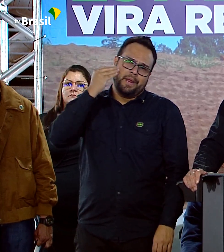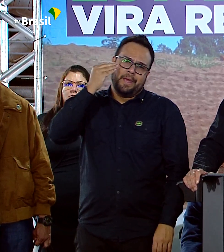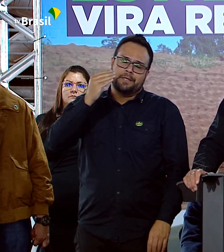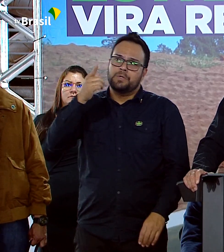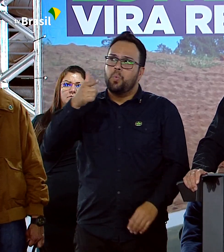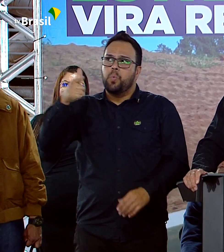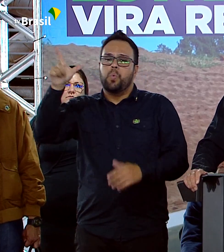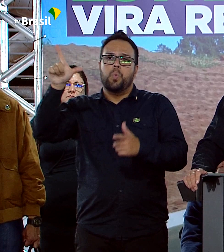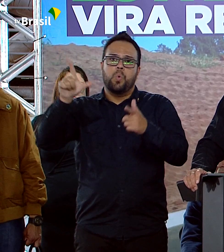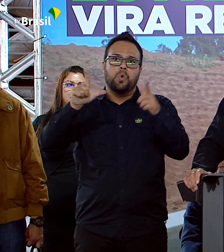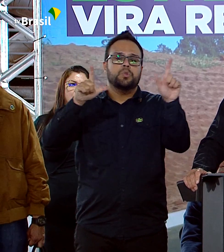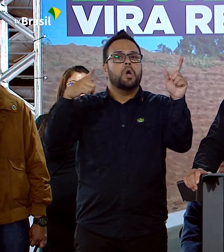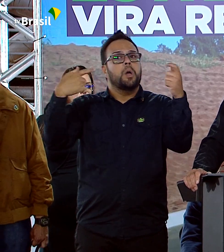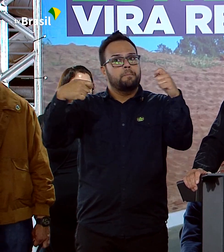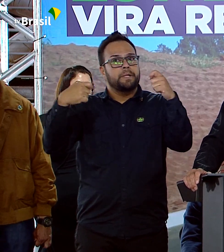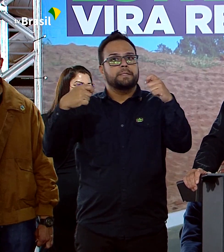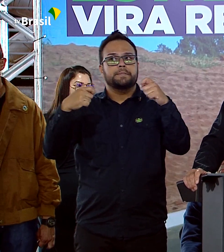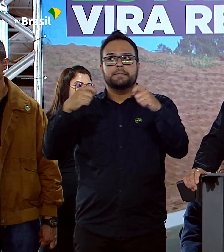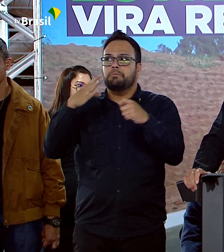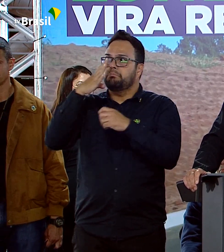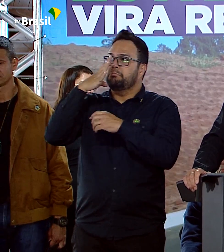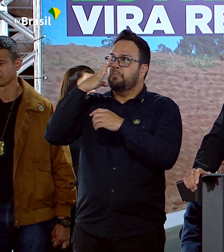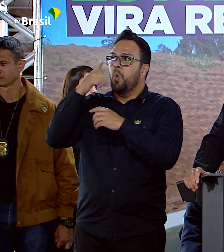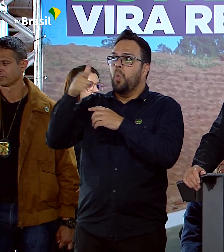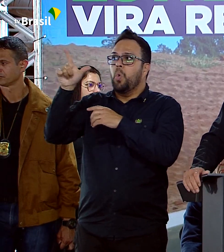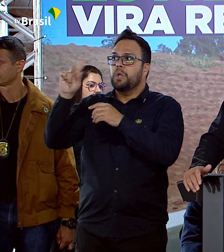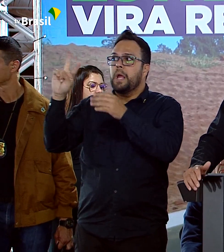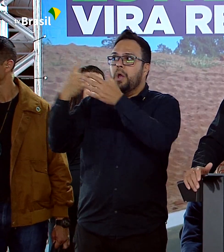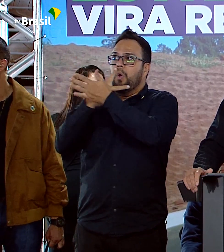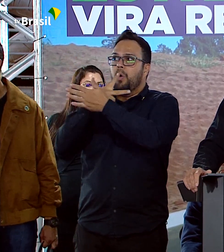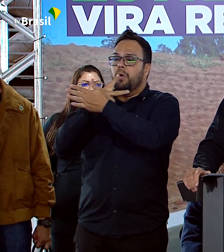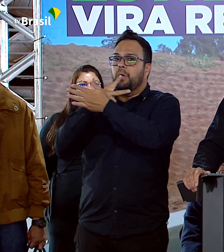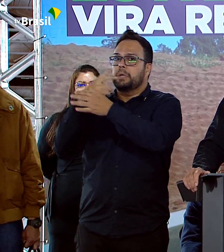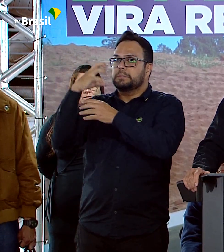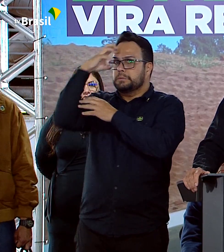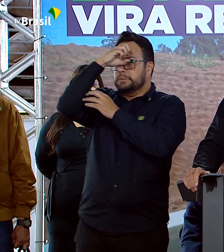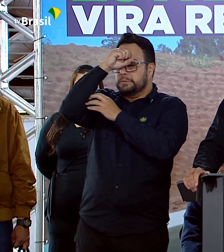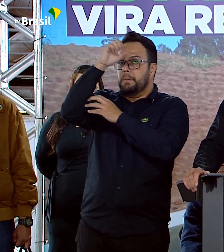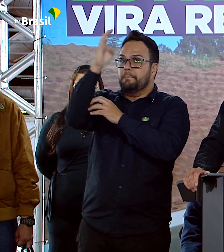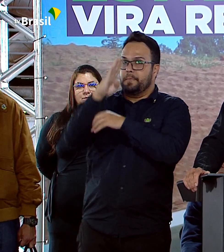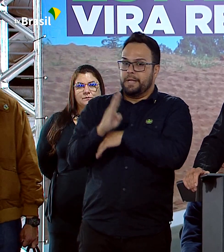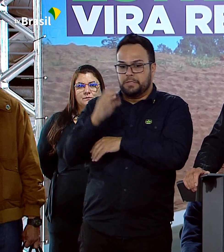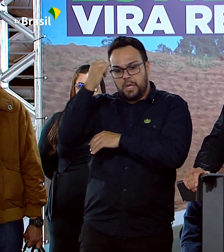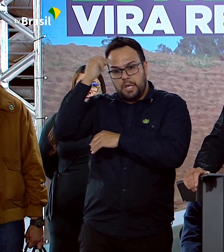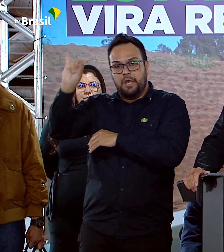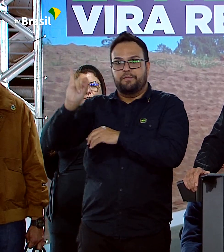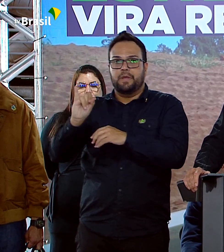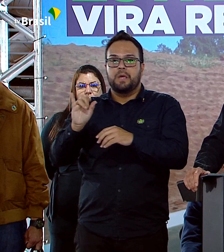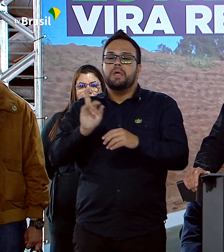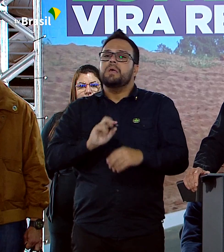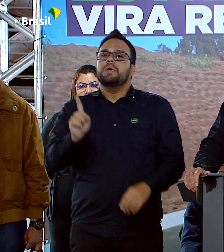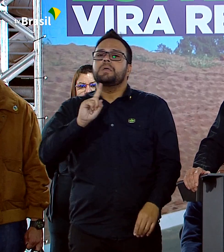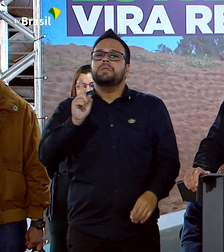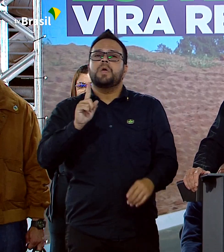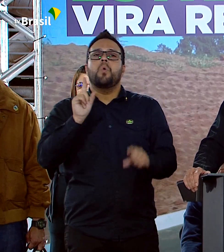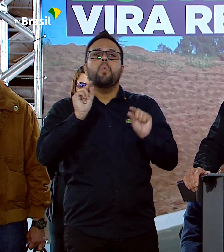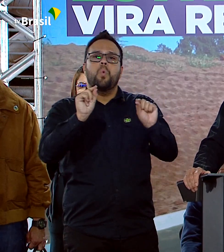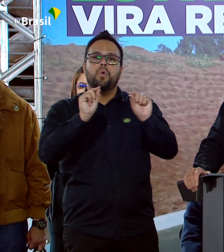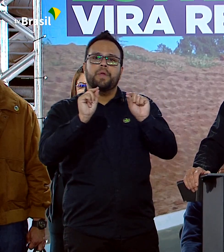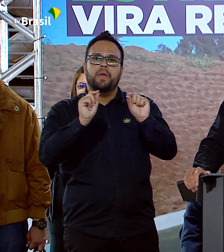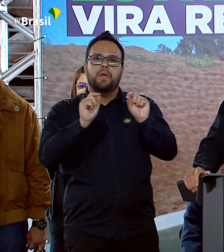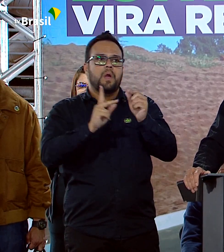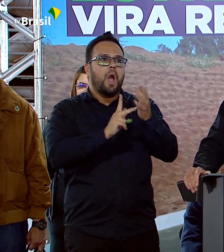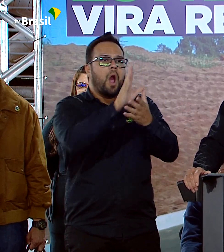Devemos aprender com erro ou experiência dos outros e não provocar erros entre nós.